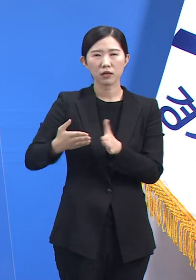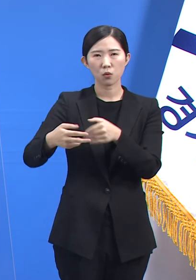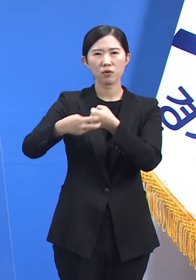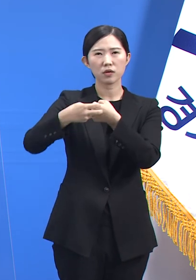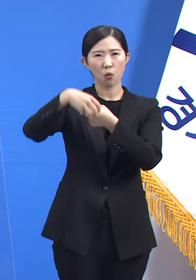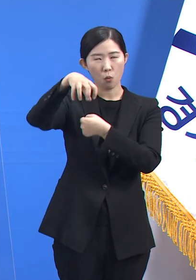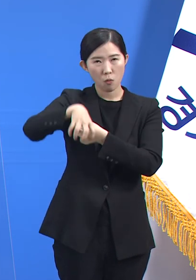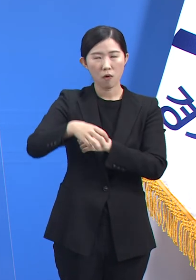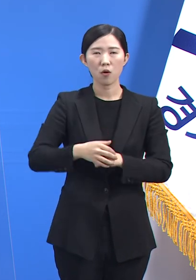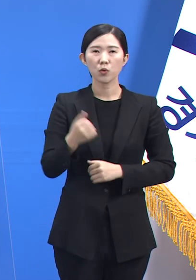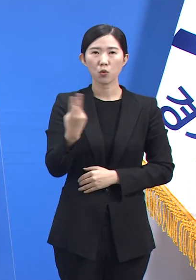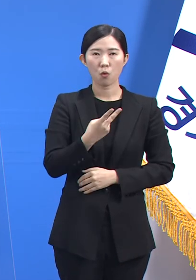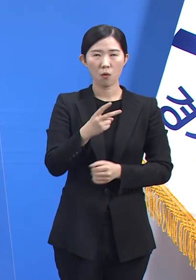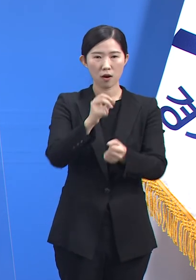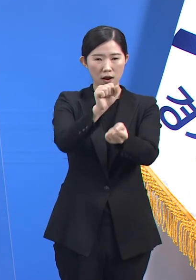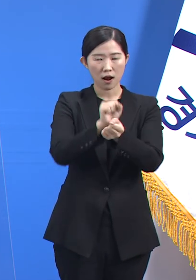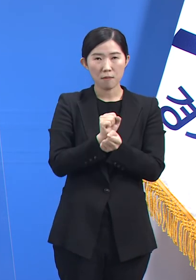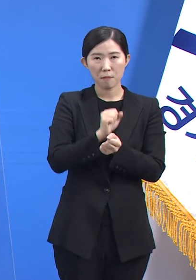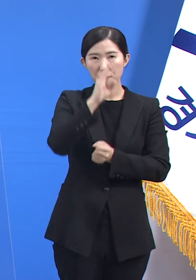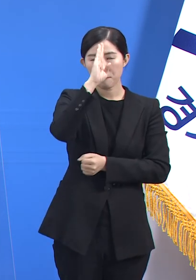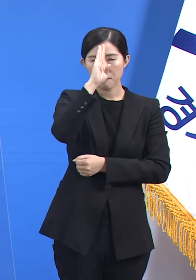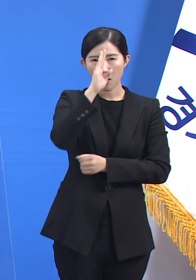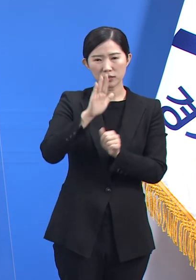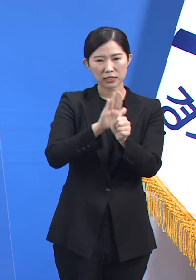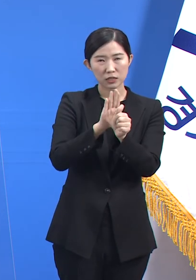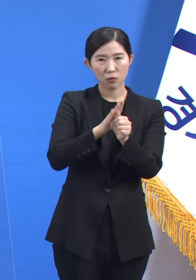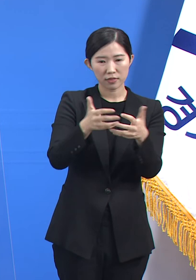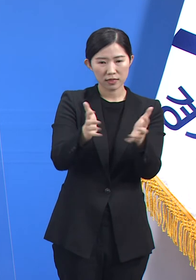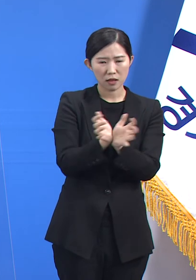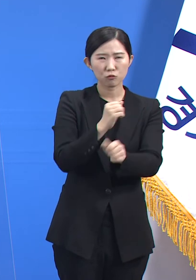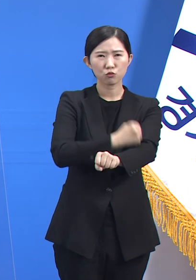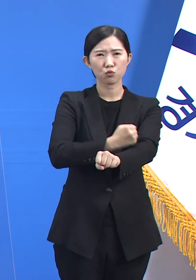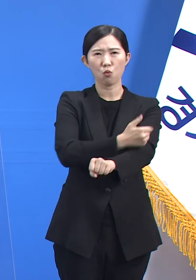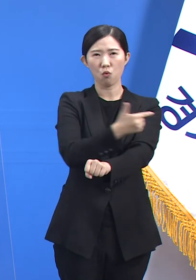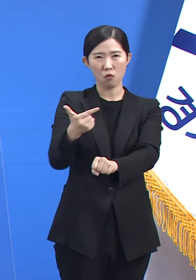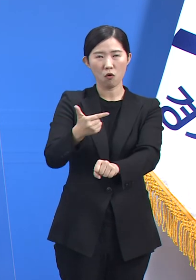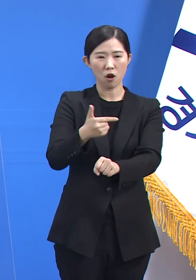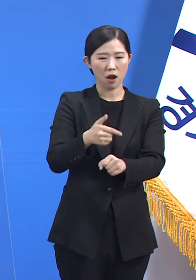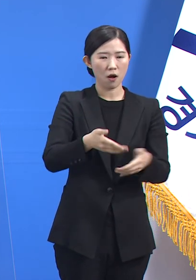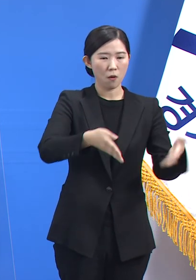그리고 경기도 감염병관리지원단의 수고가 많았습니다. 깊이 감사드립니다.